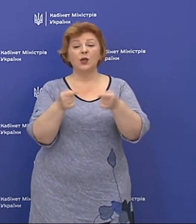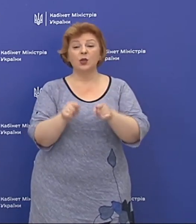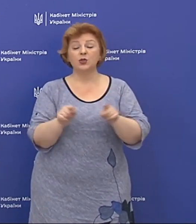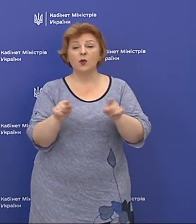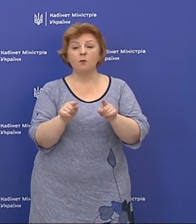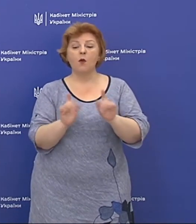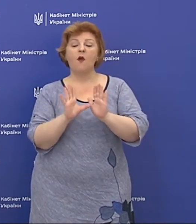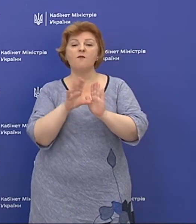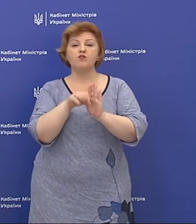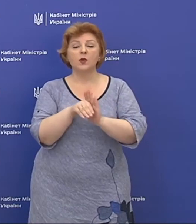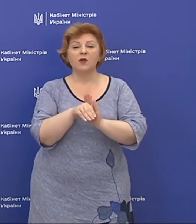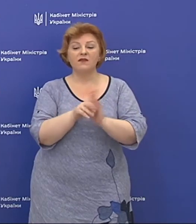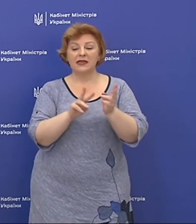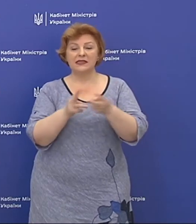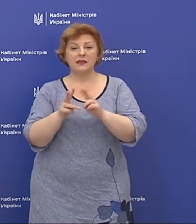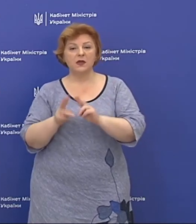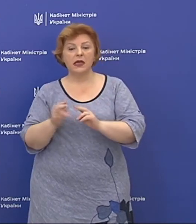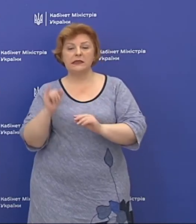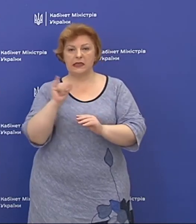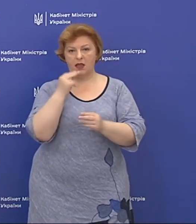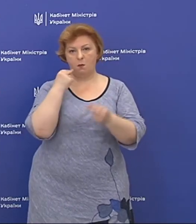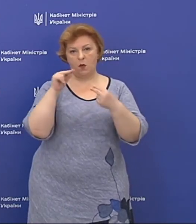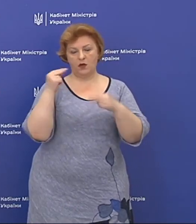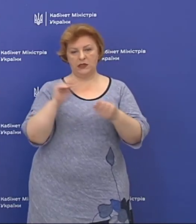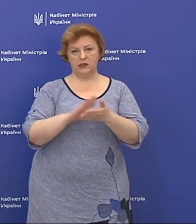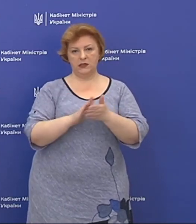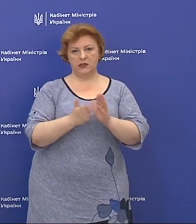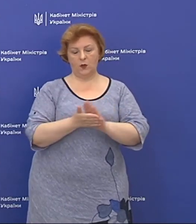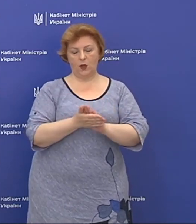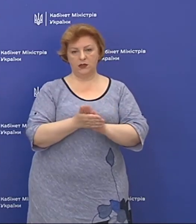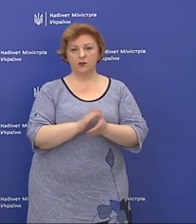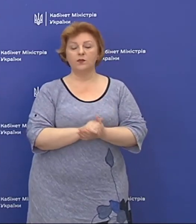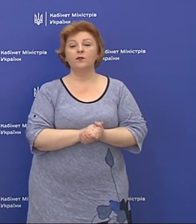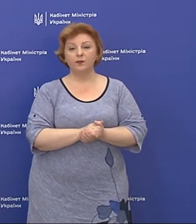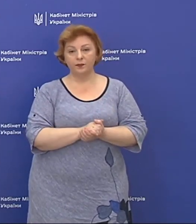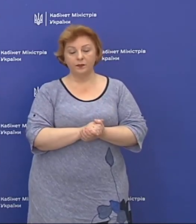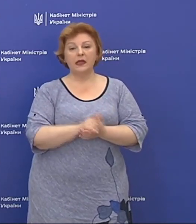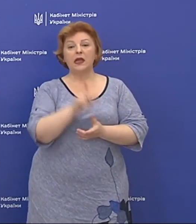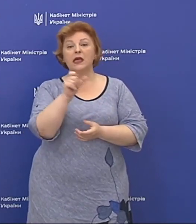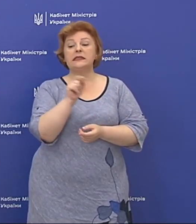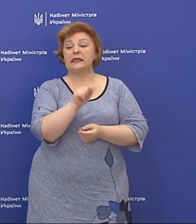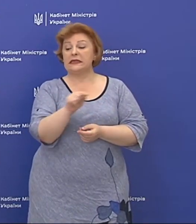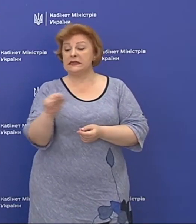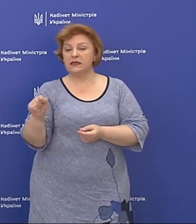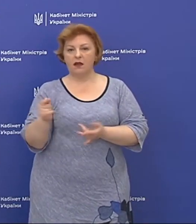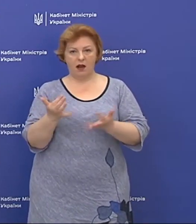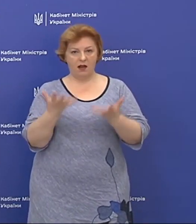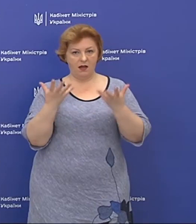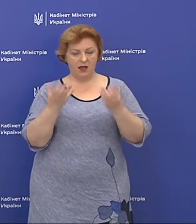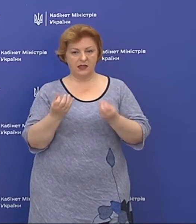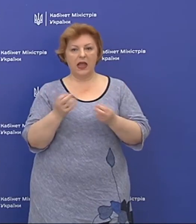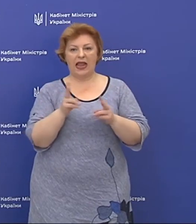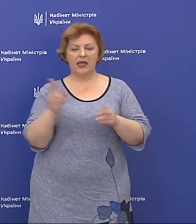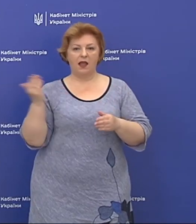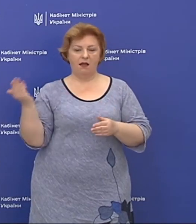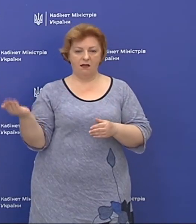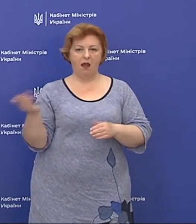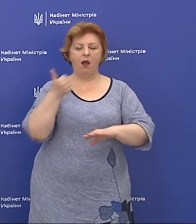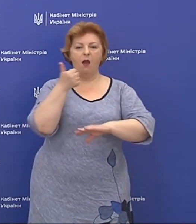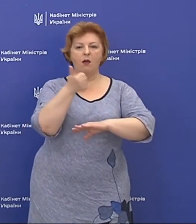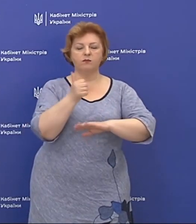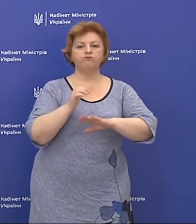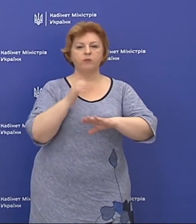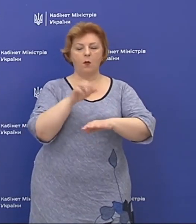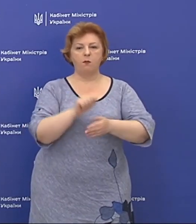впровадити зміни і покращити ситуацію. За ці декілька днів, які я обіймаю посаду